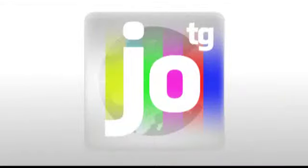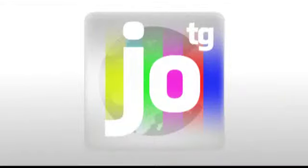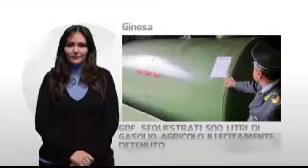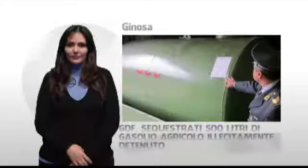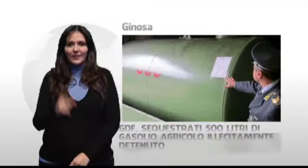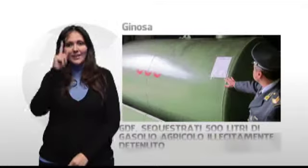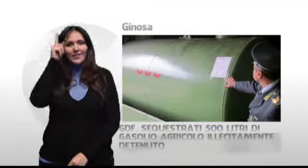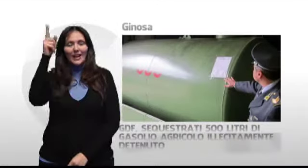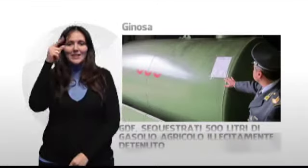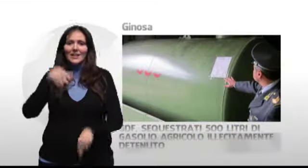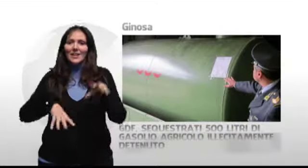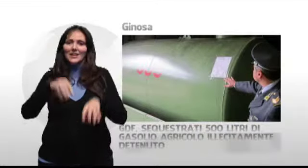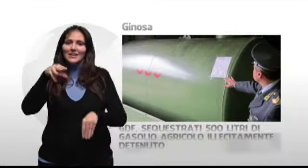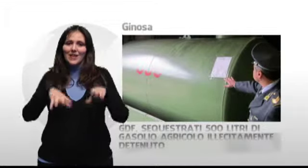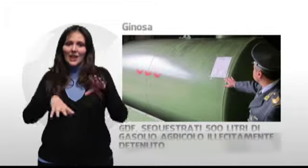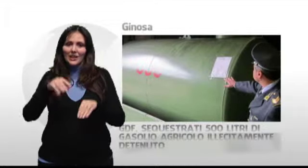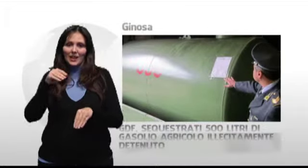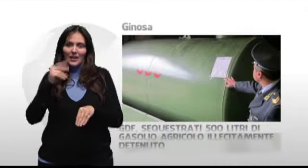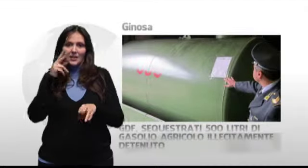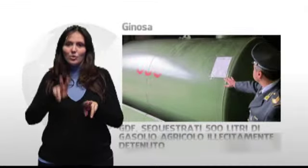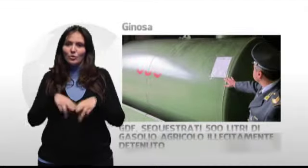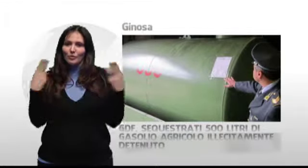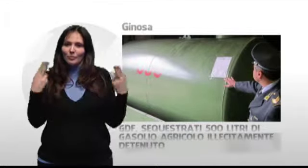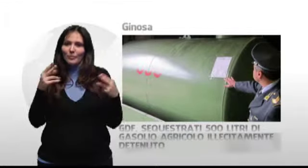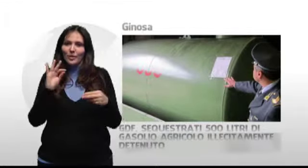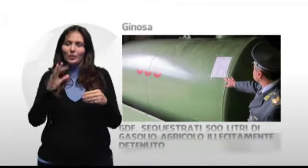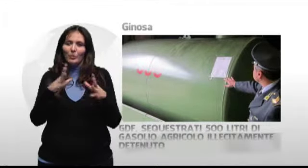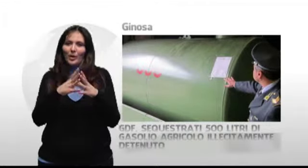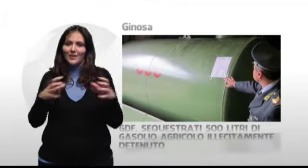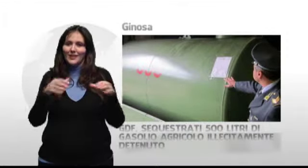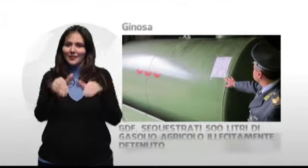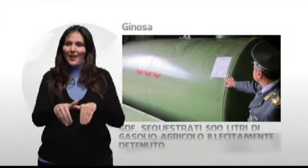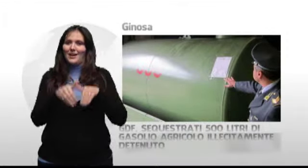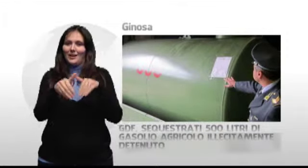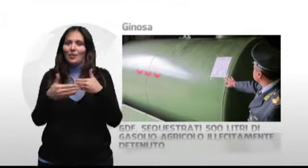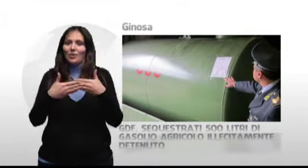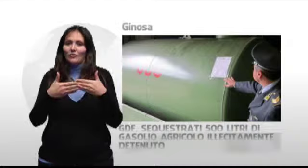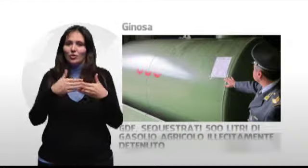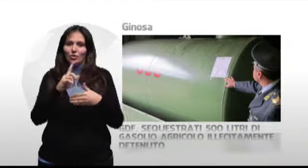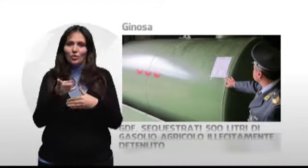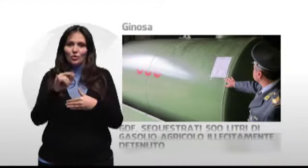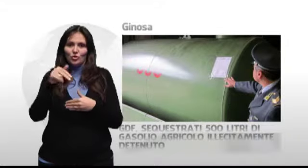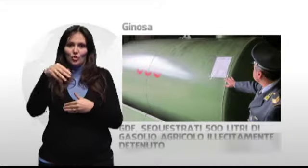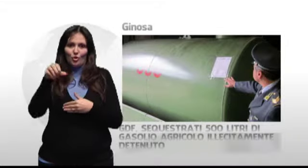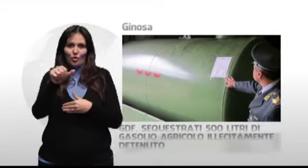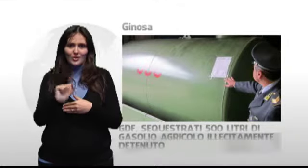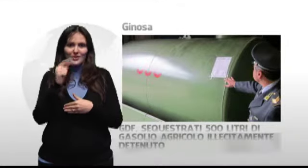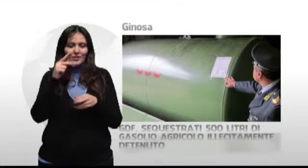I finanzieri di Castellaneta hanno rinvenuto presso la sede di un'azienda agricola nel centro abitato di Ginosa una cisterna in